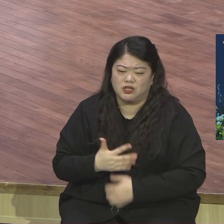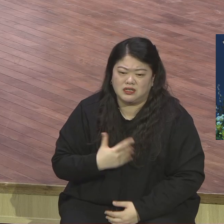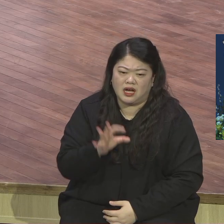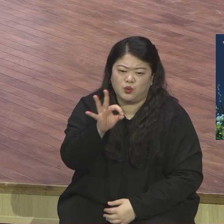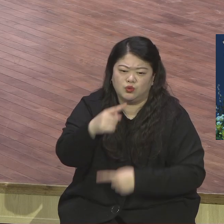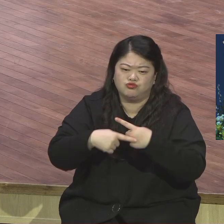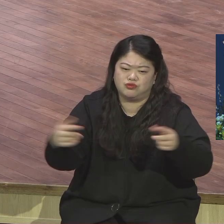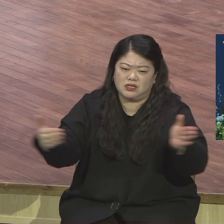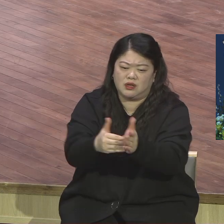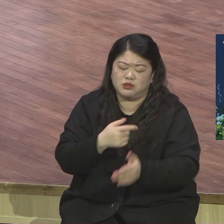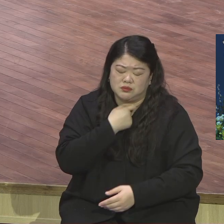들어주소